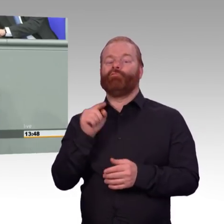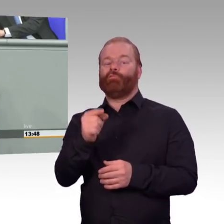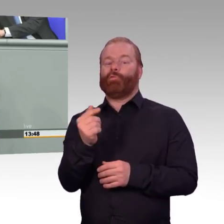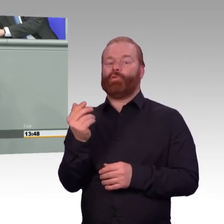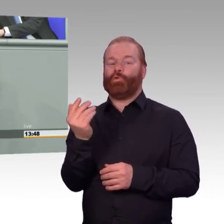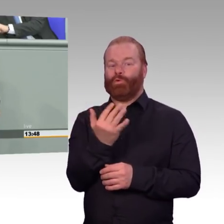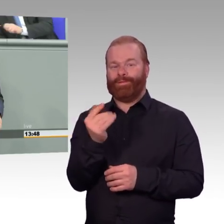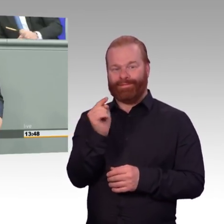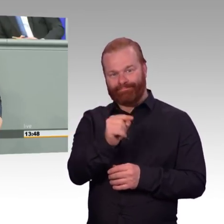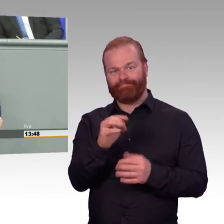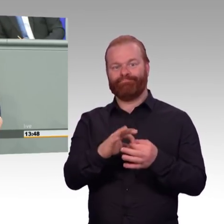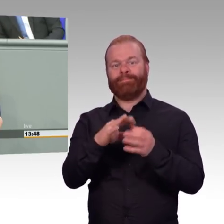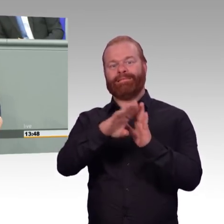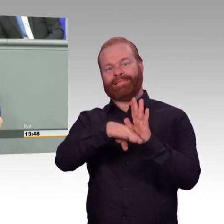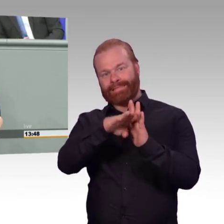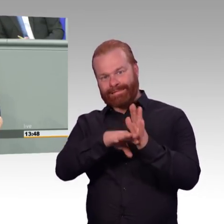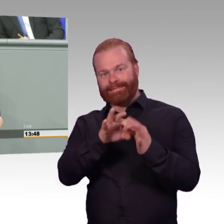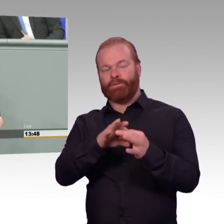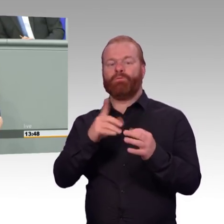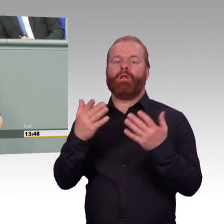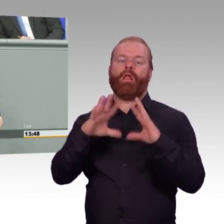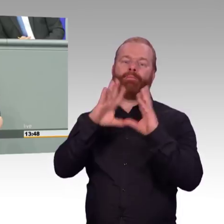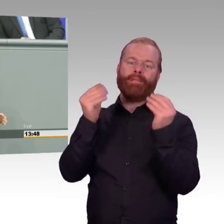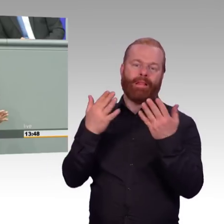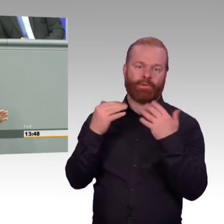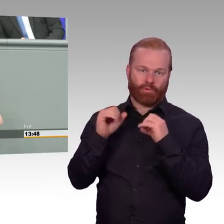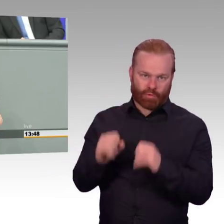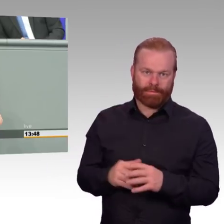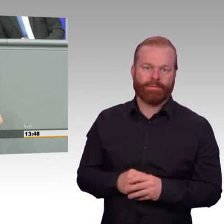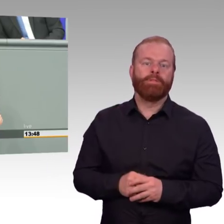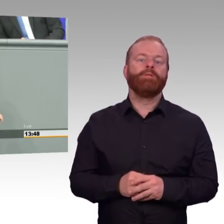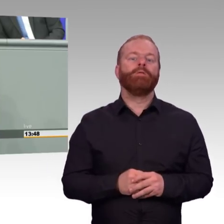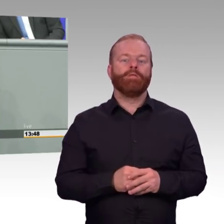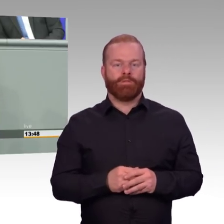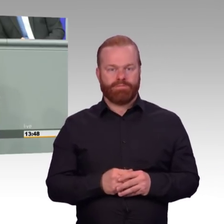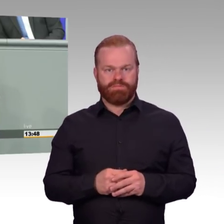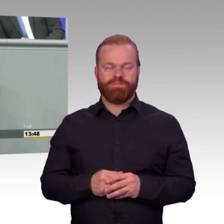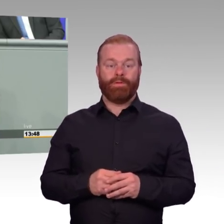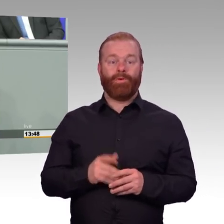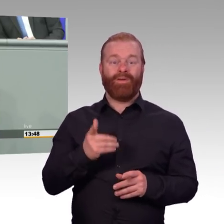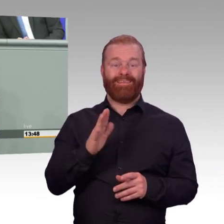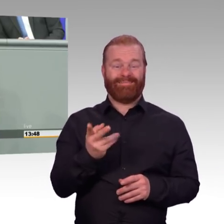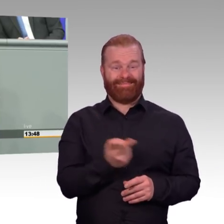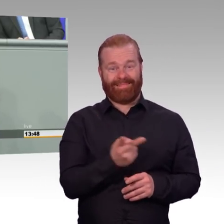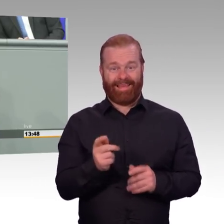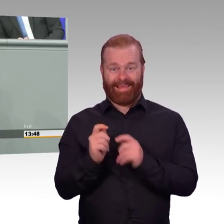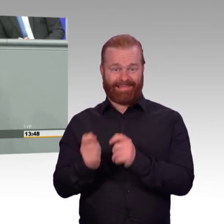übrigens inhaltlich so weit auseinander, wie die Sonne von der Erde entfernt ist, um bei diesen